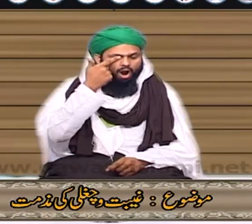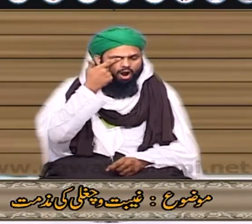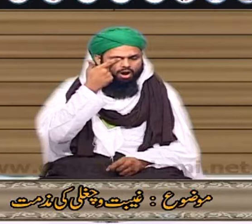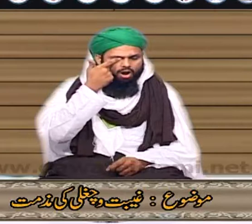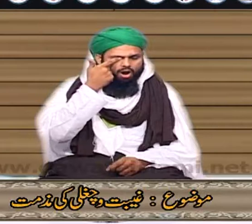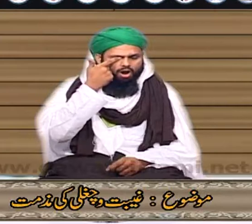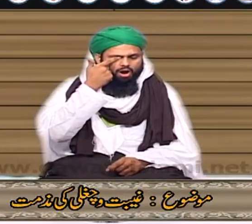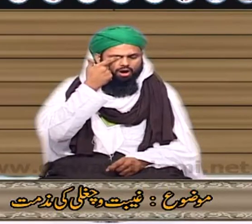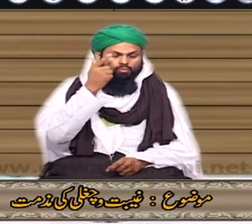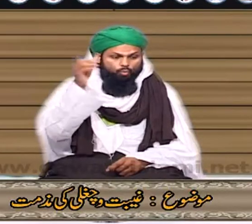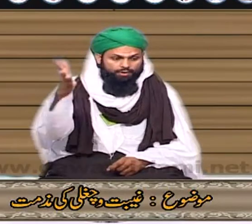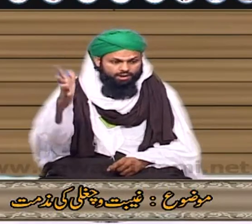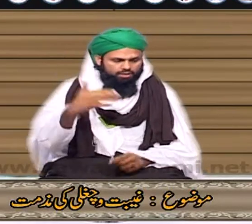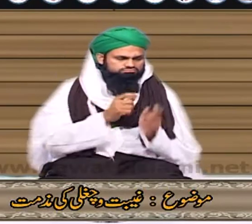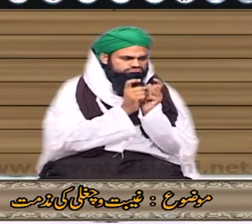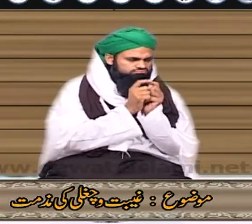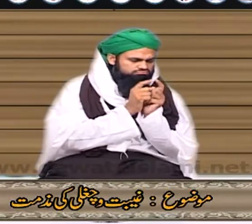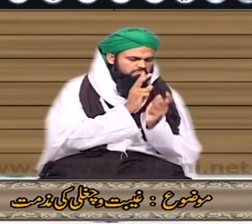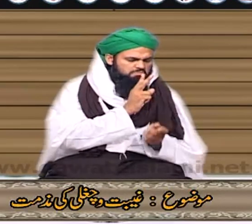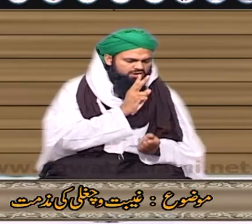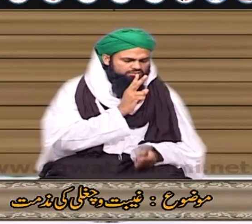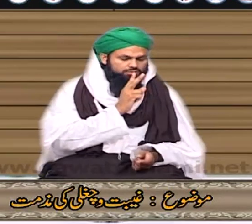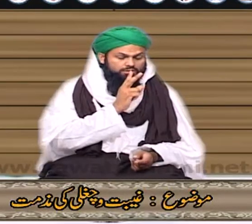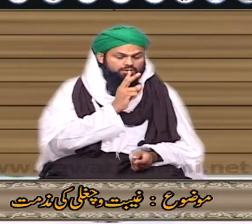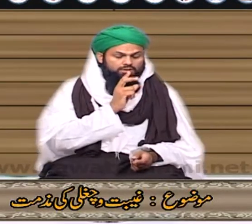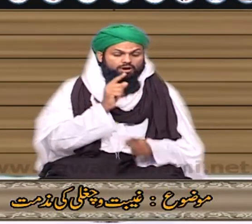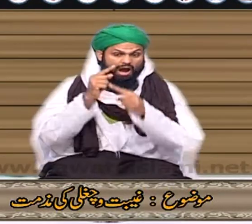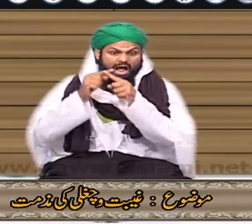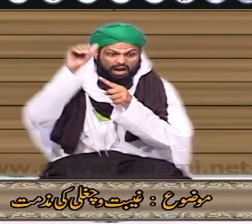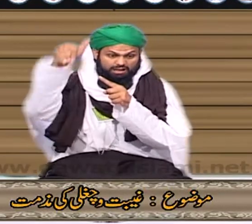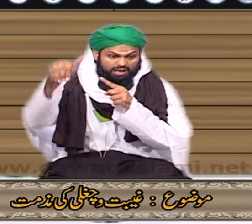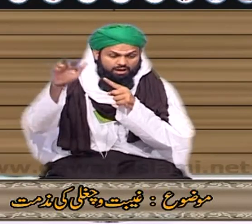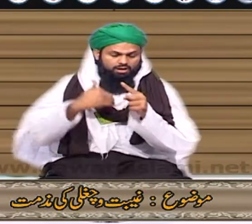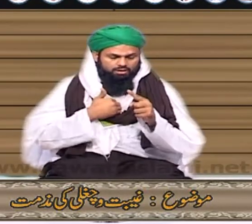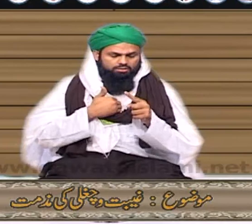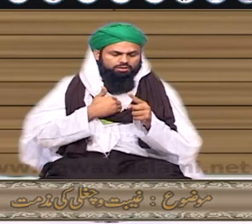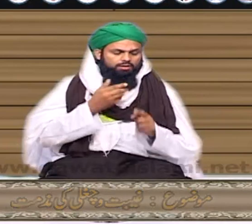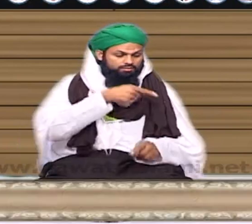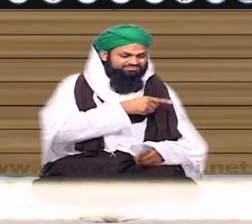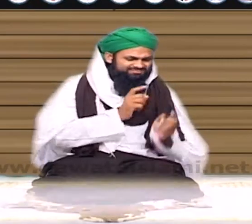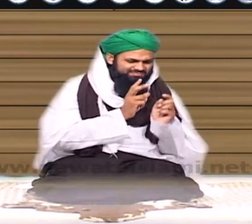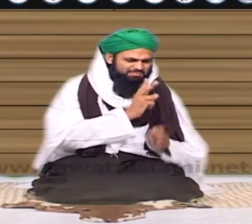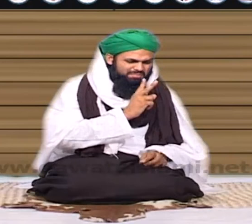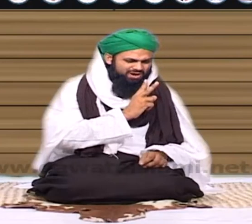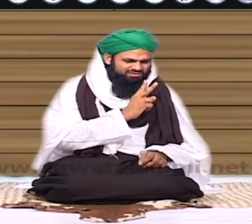اگر یہ کو کانا ہے یہ ہے دراصل عظیبت اور ظاہرے کسی میں عیب ہے اس کو اگر پیچھے سے کہیں گے تو